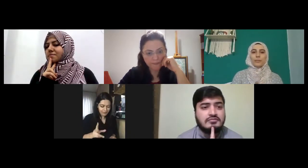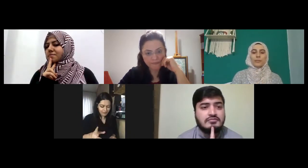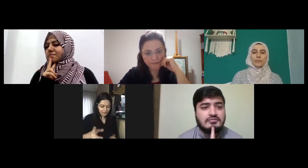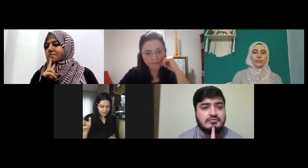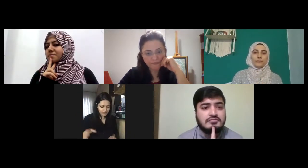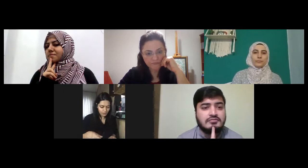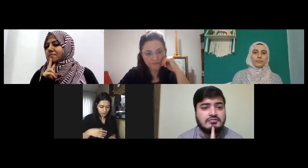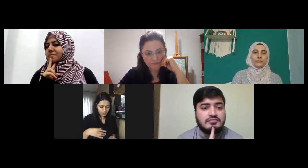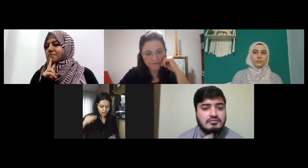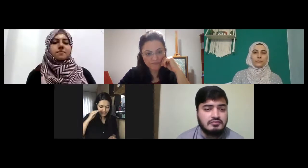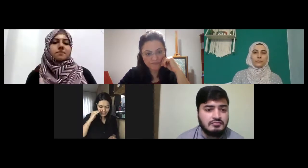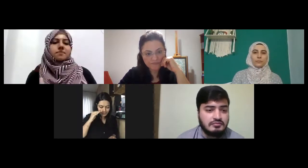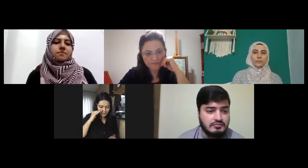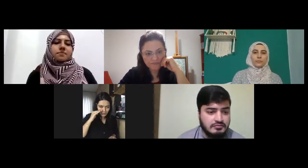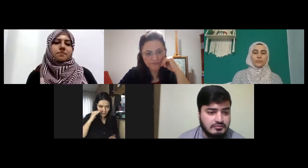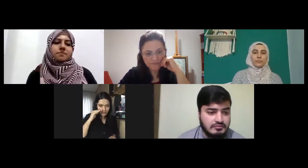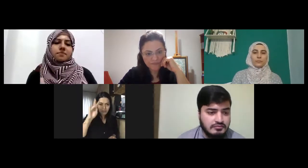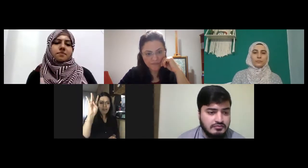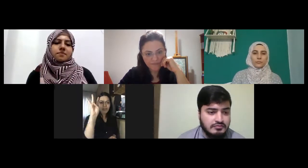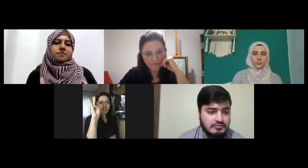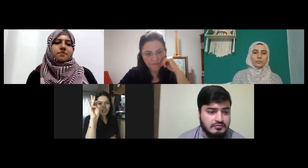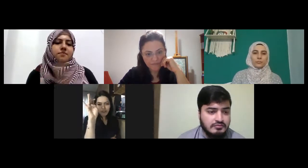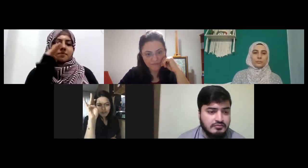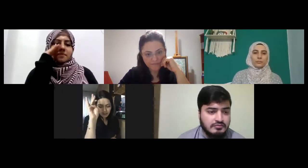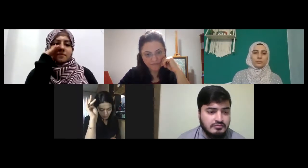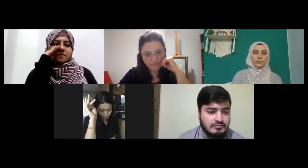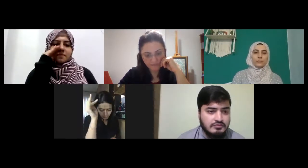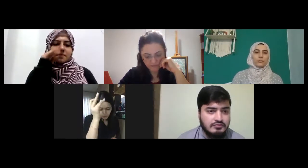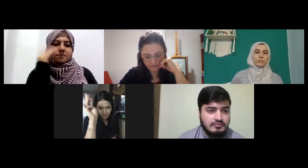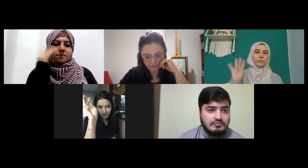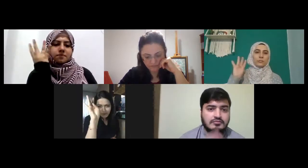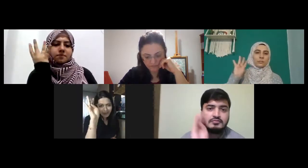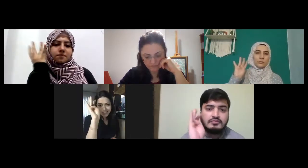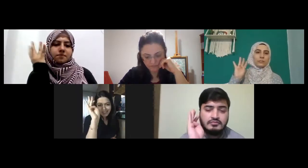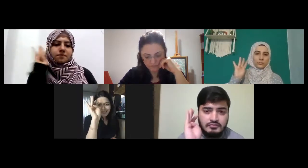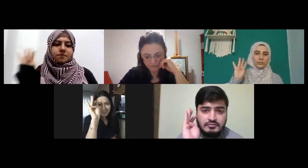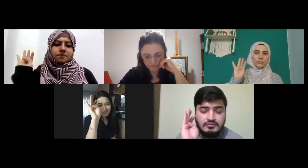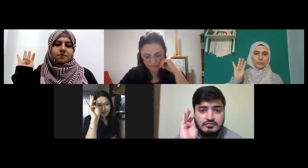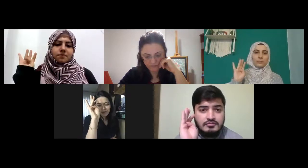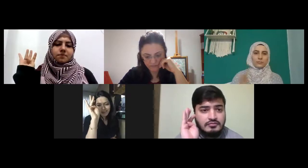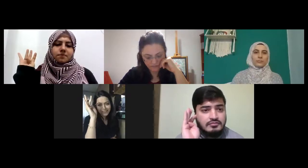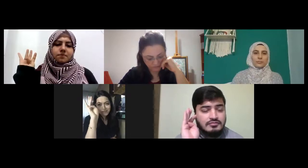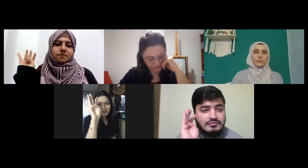misafiri söyledim neneyi söyledim nişanlı yüzük olan parmak hangisiyse yüzük takılan bilmiyorum